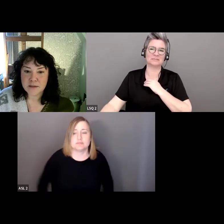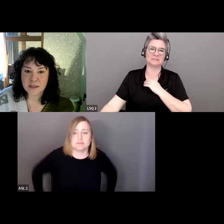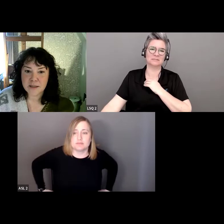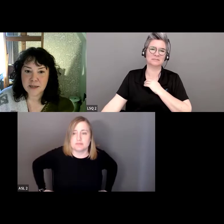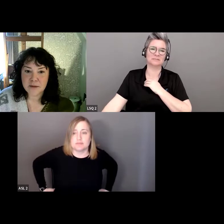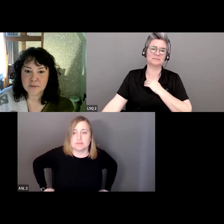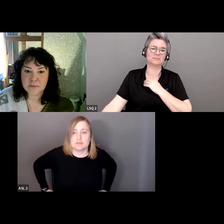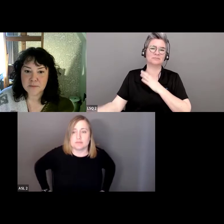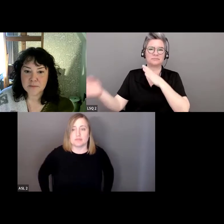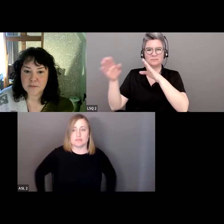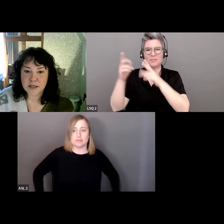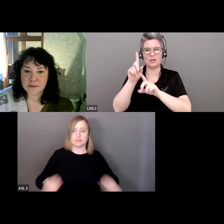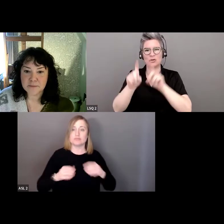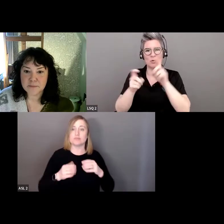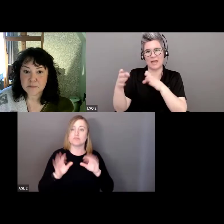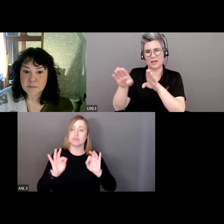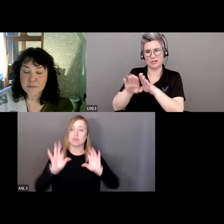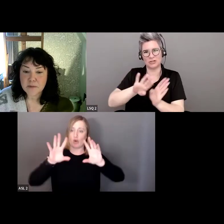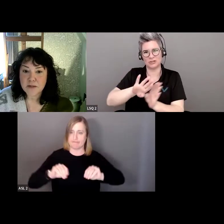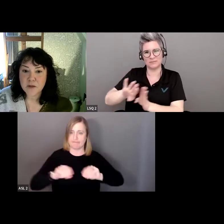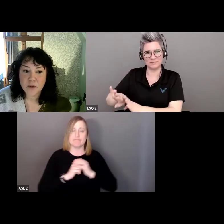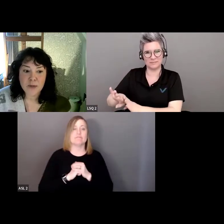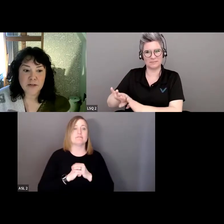Nous allons clore le sondage maintenant.